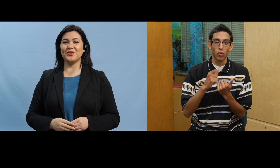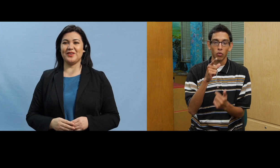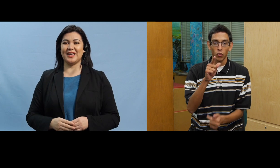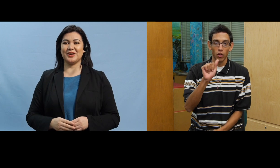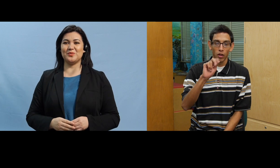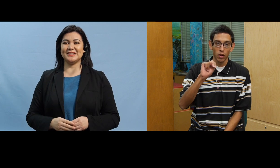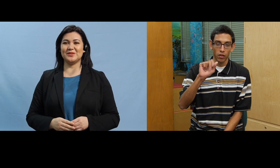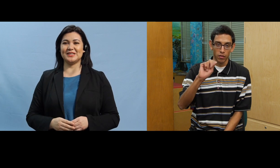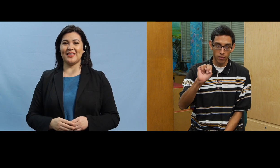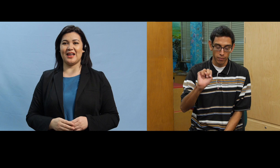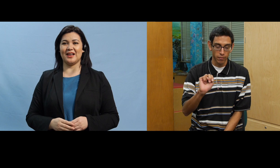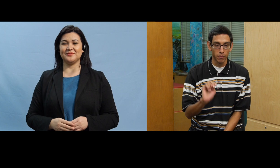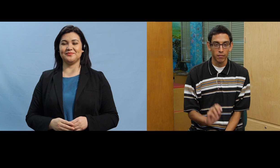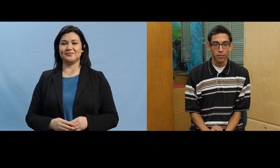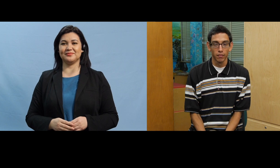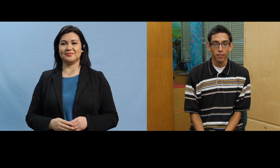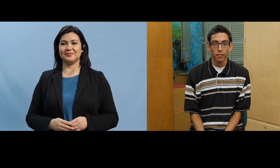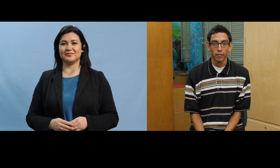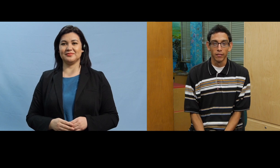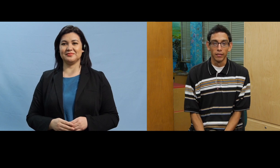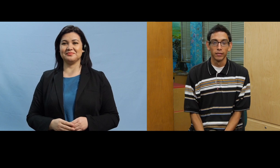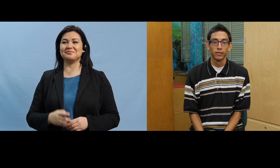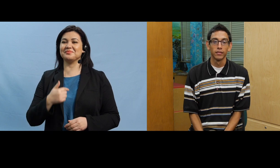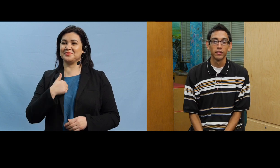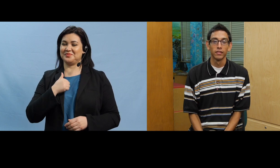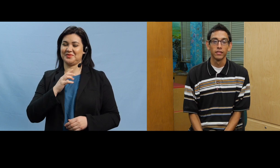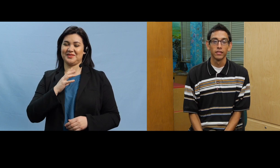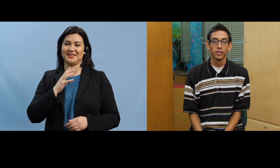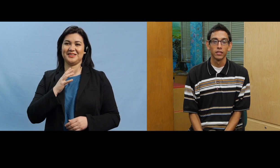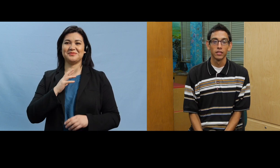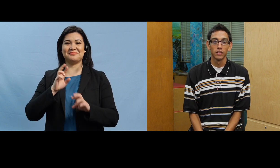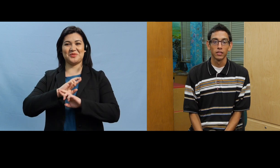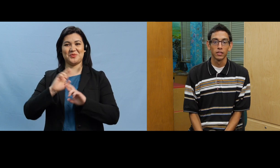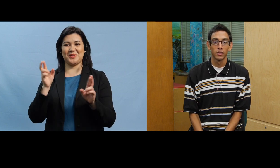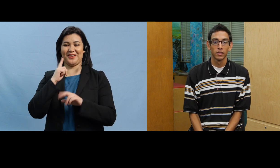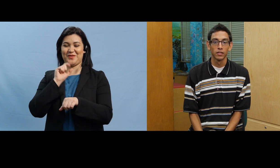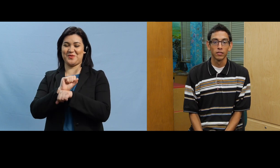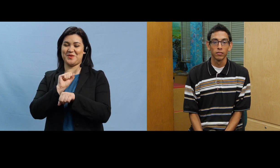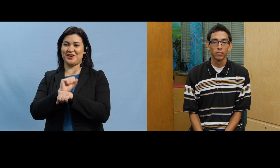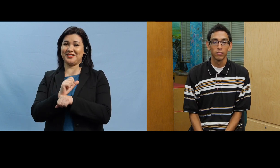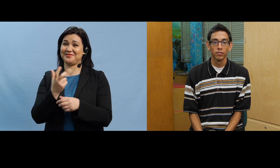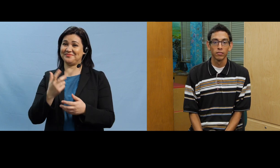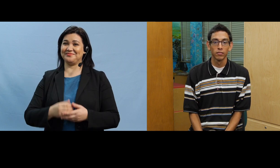estoy bien cómo está usted Ana yo también lista para empezar mi trabajo